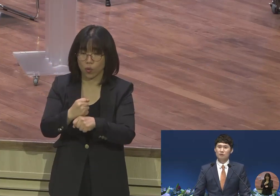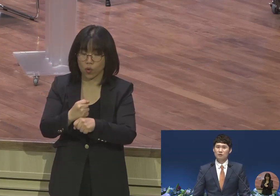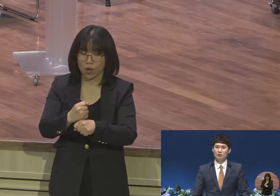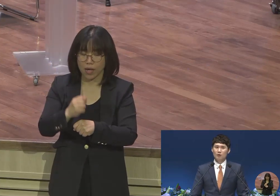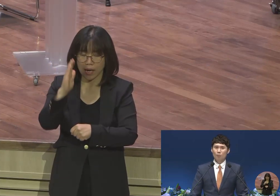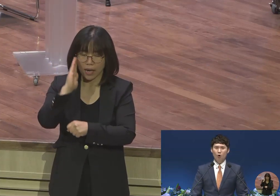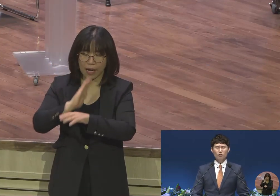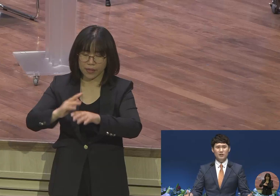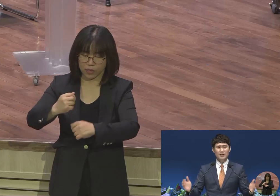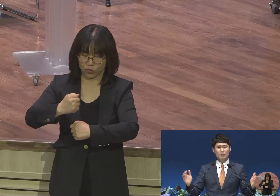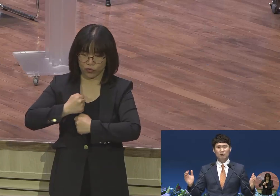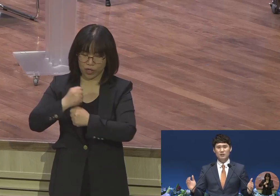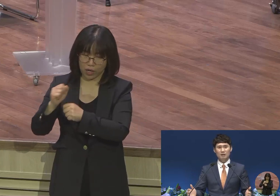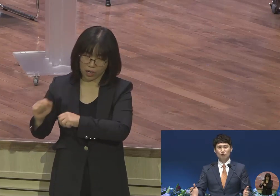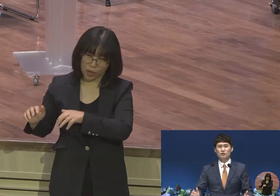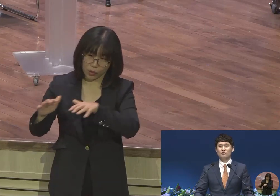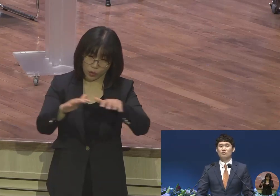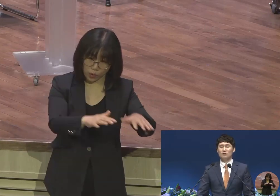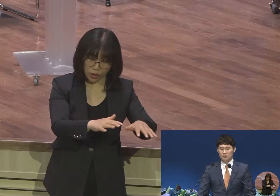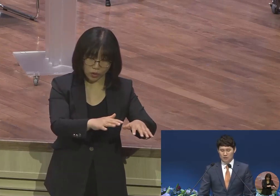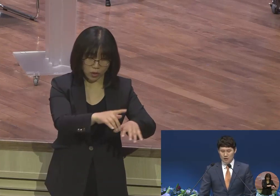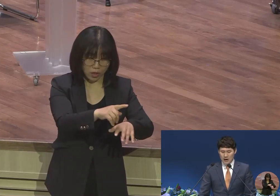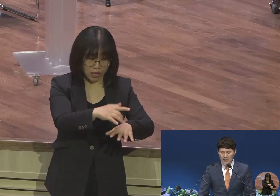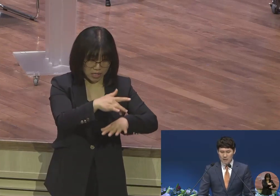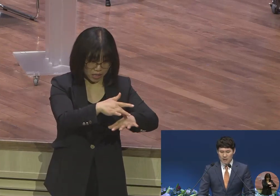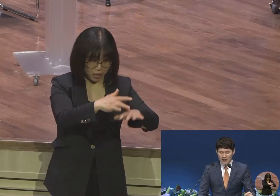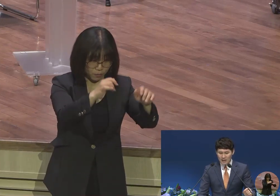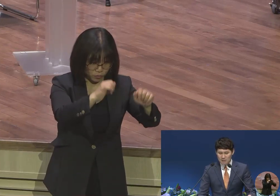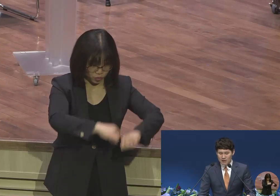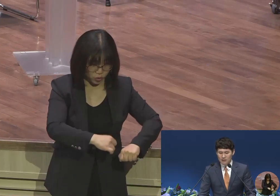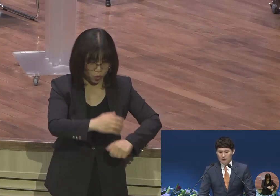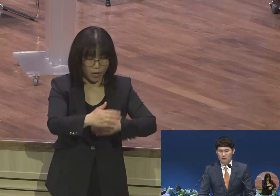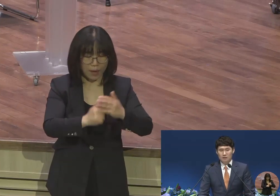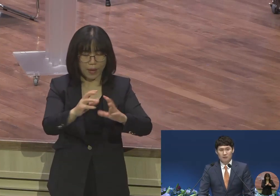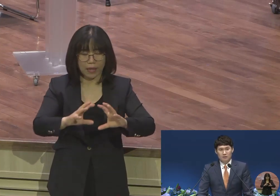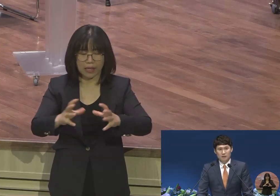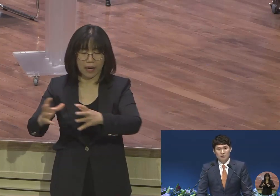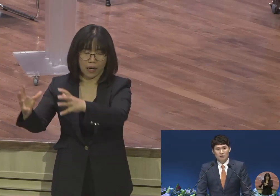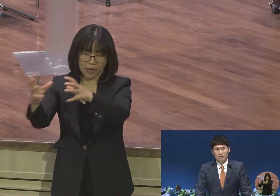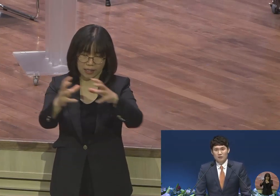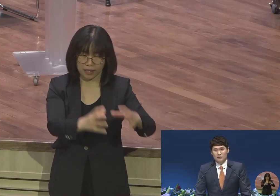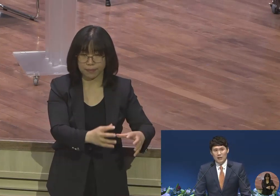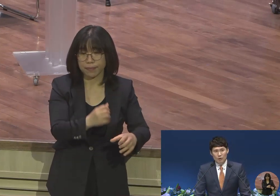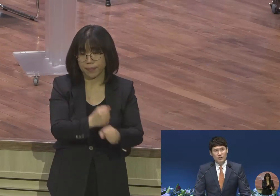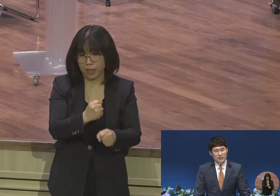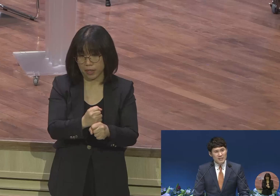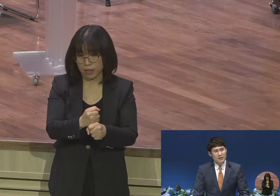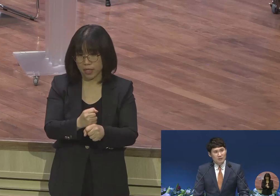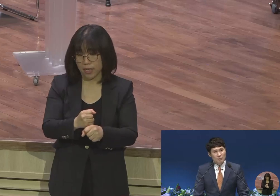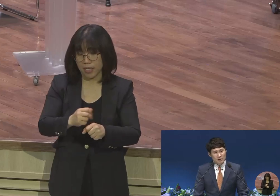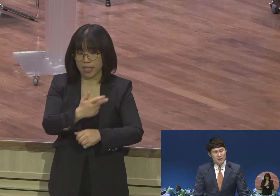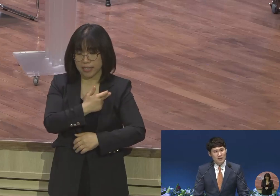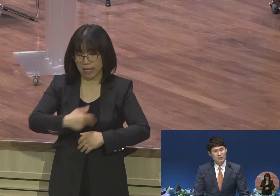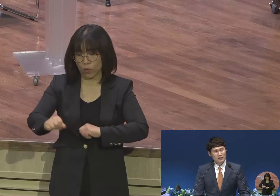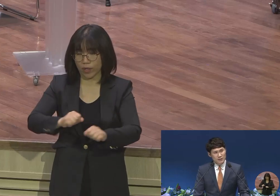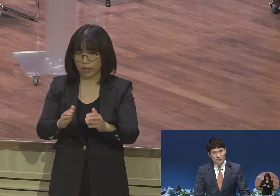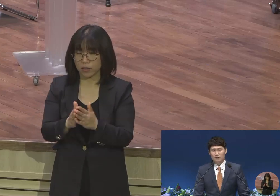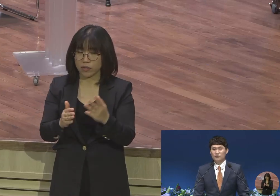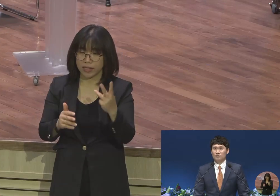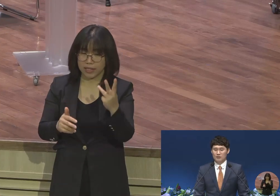모든 흑암의 권세가 무너지고 하나님의 나라가 임하는 사도행전 2장의 응답의 역사가 시작될 것입니다